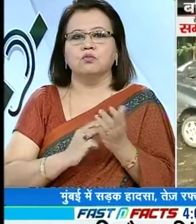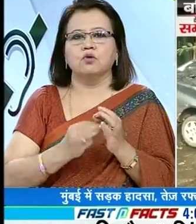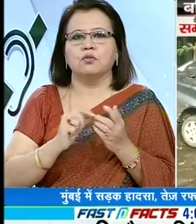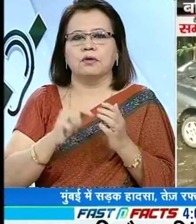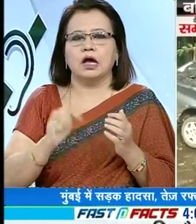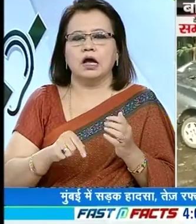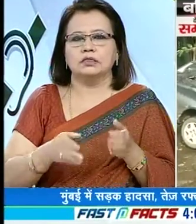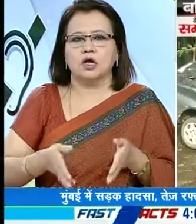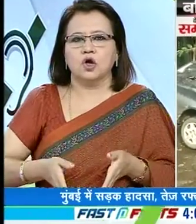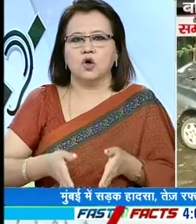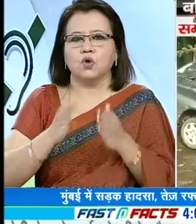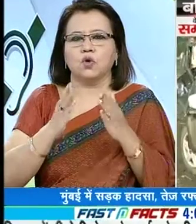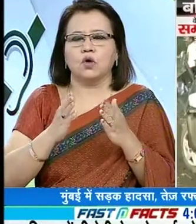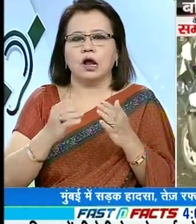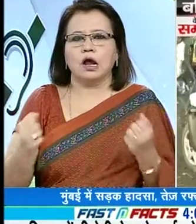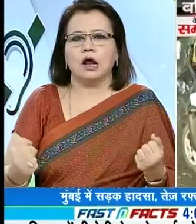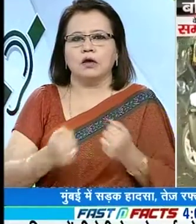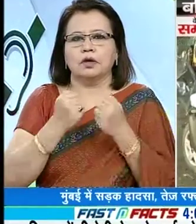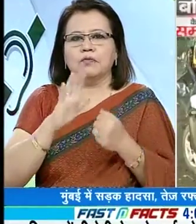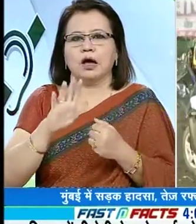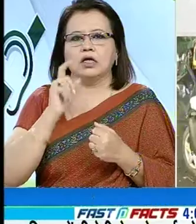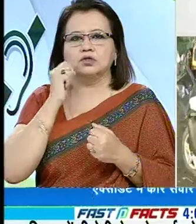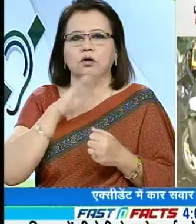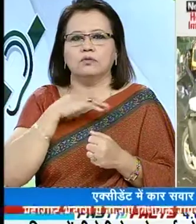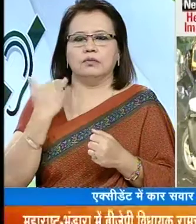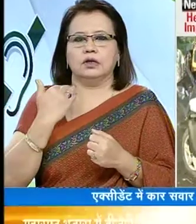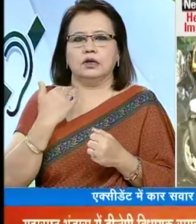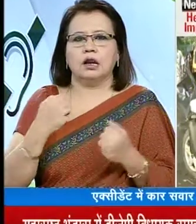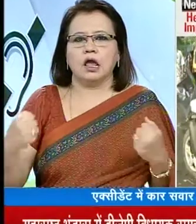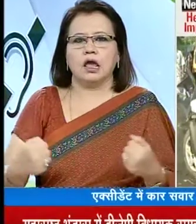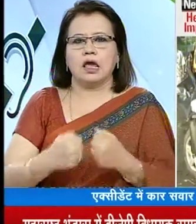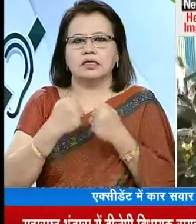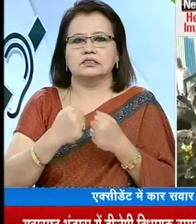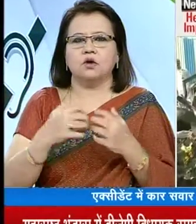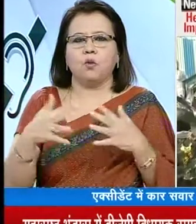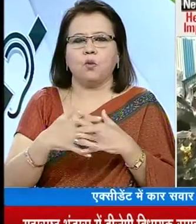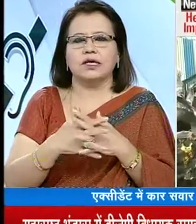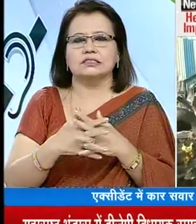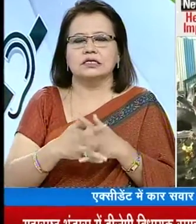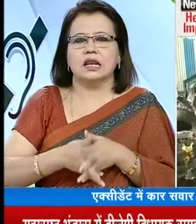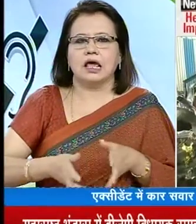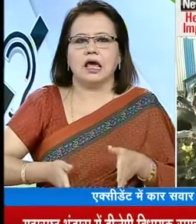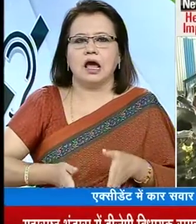मुंबई में आज एक सड़क हाथसे में पांच लोगों की मौत हो गई एक्सिजेंट वेस्टन एक्स्प्रेस हाईवे पर हुआ